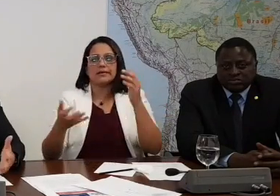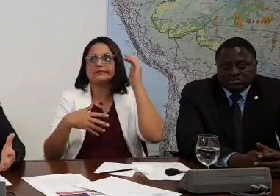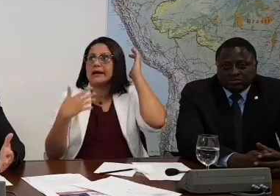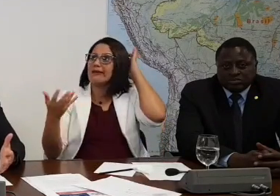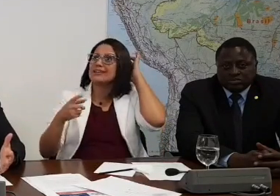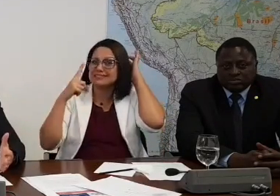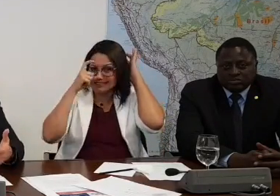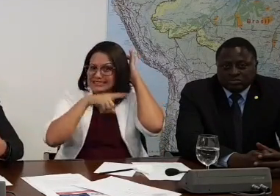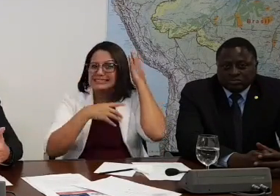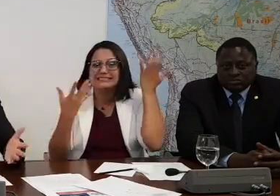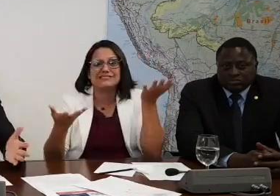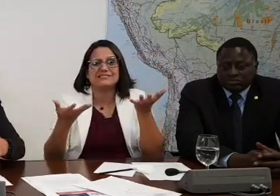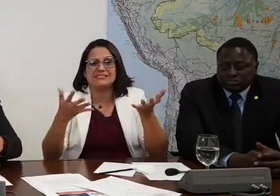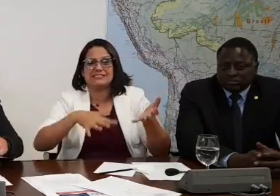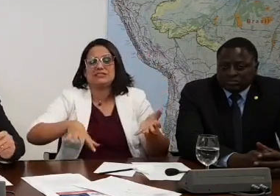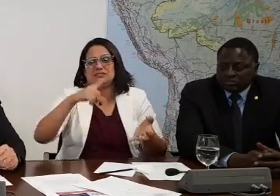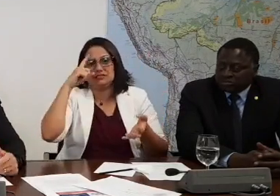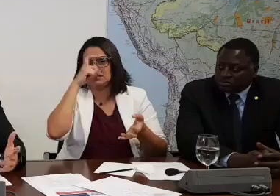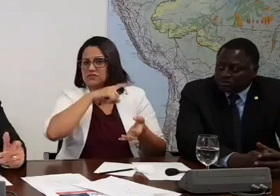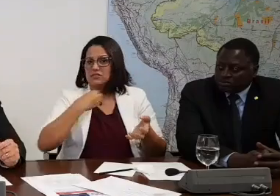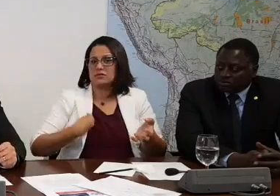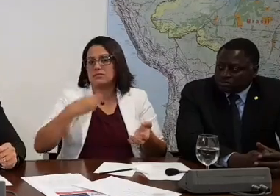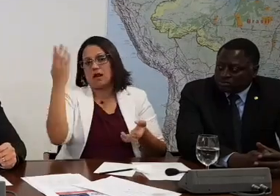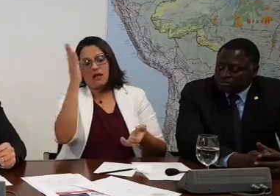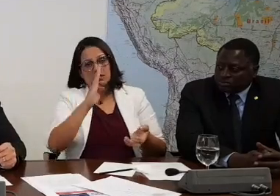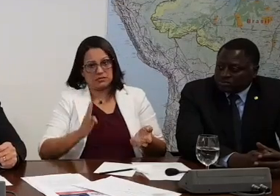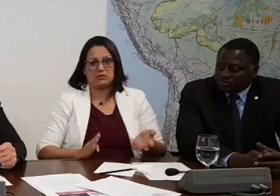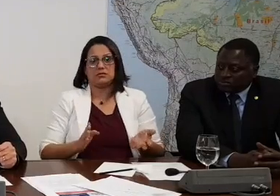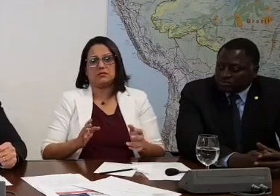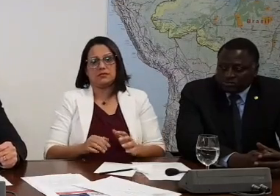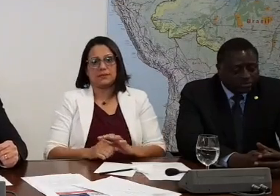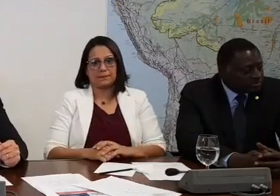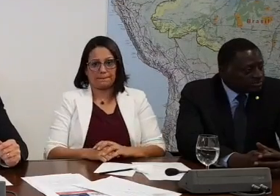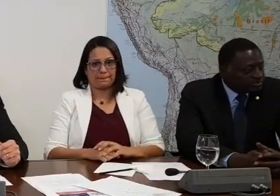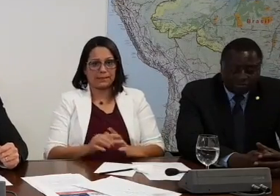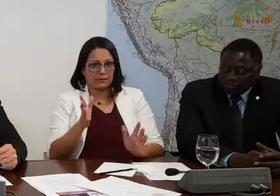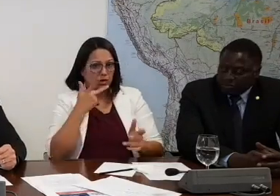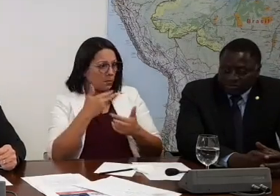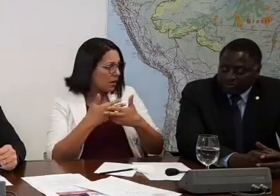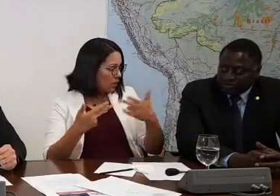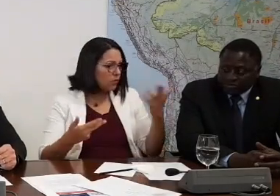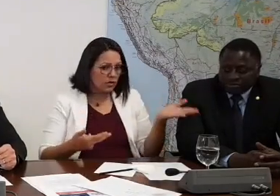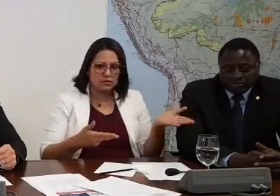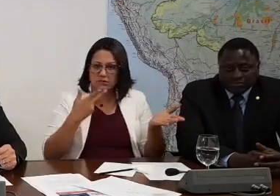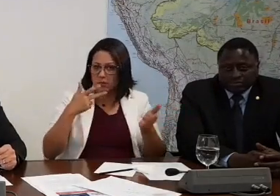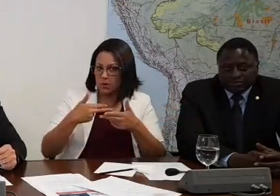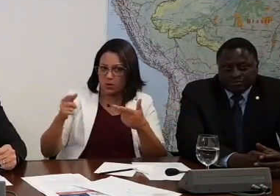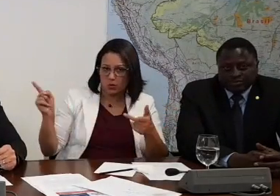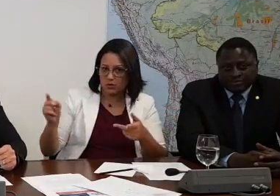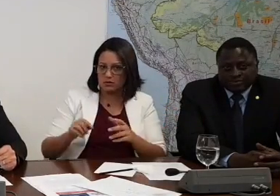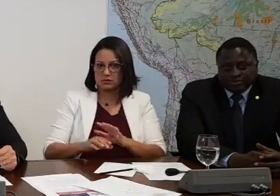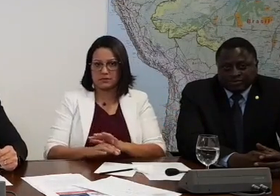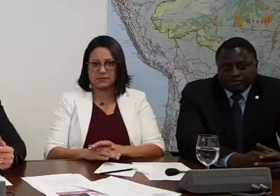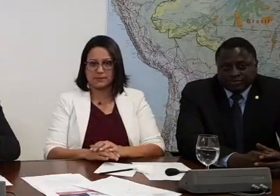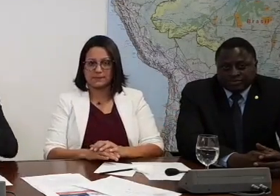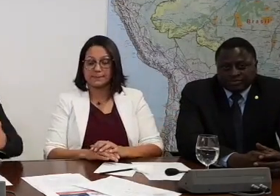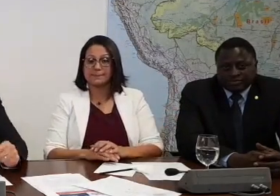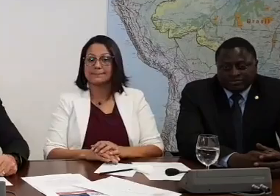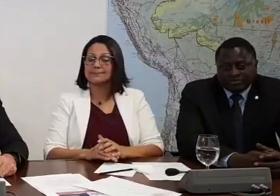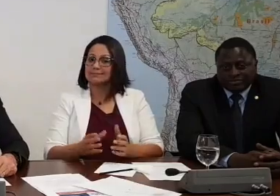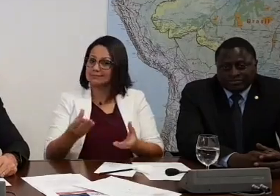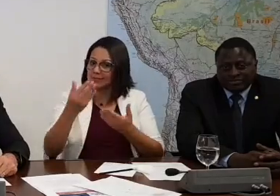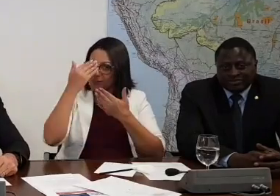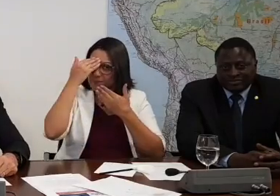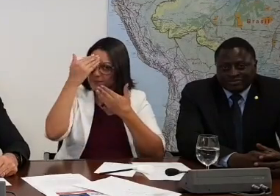bastante complicada a situação do Brasil, mas está em uma situação hoje em dia, no mínimo razoável. Uma coisa a mais? Tá preciso? Não sei. Pessoal,